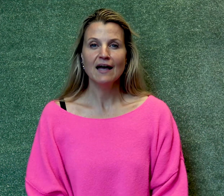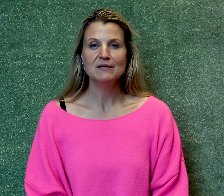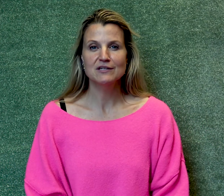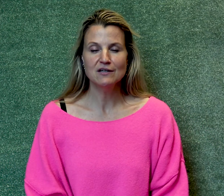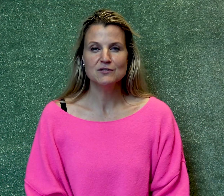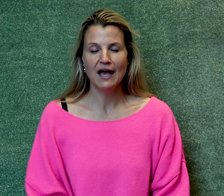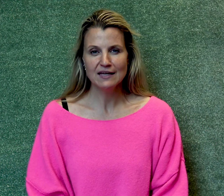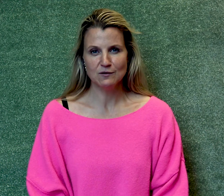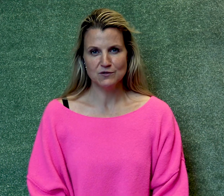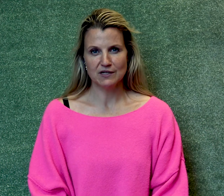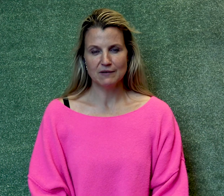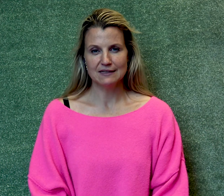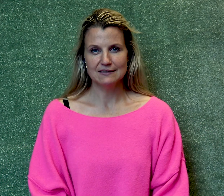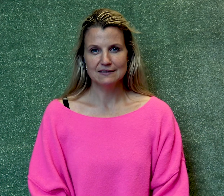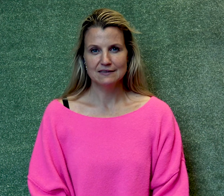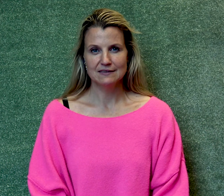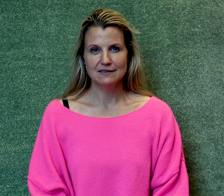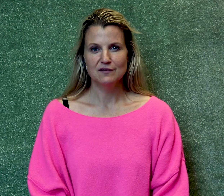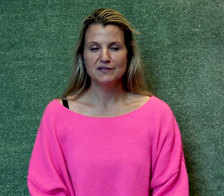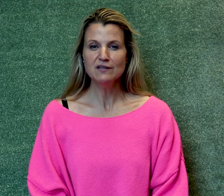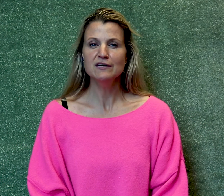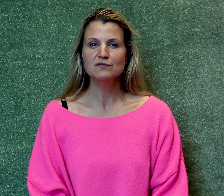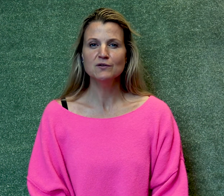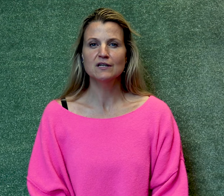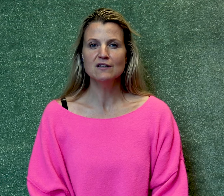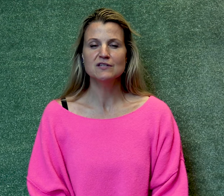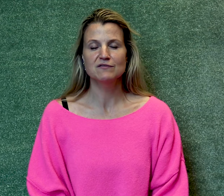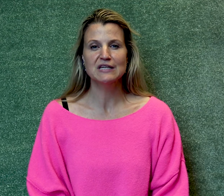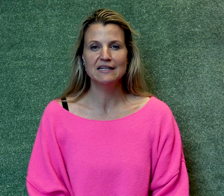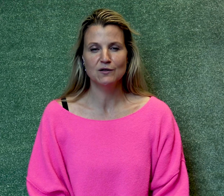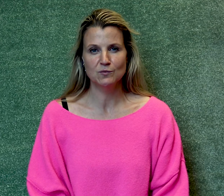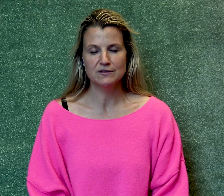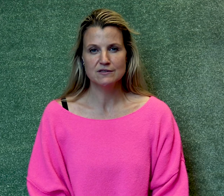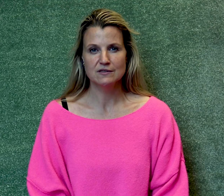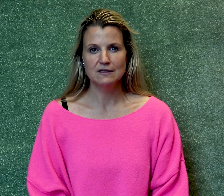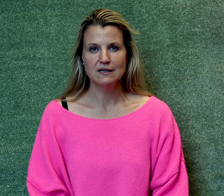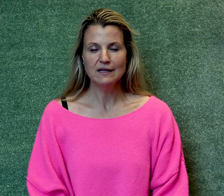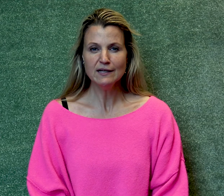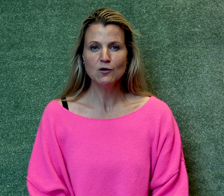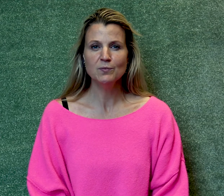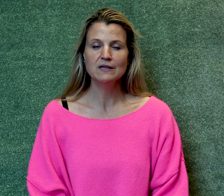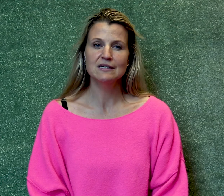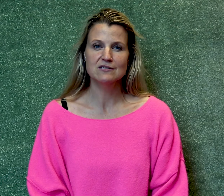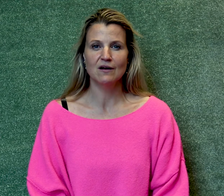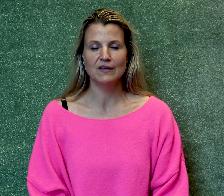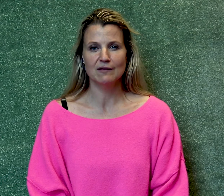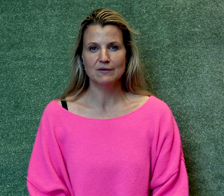Ritme met ritme 4. Verdeel hiervoor de klas in verschillende groepjes. Ieder groepje kiest een ander ritme.